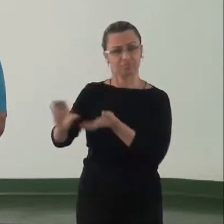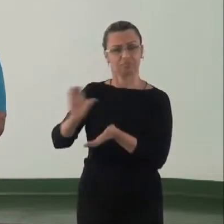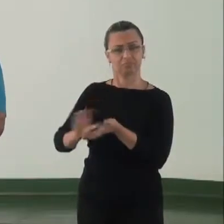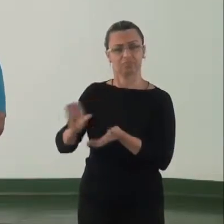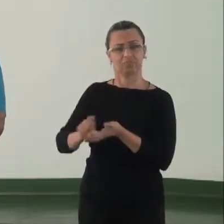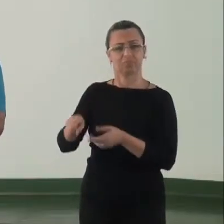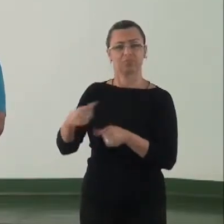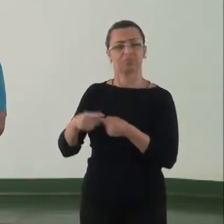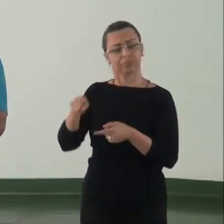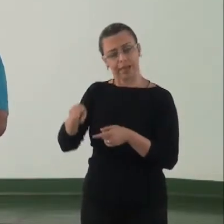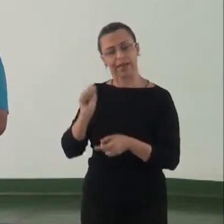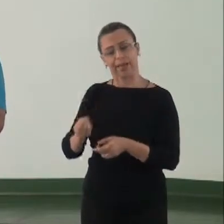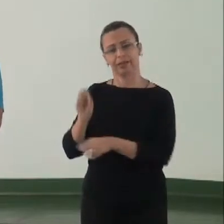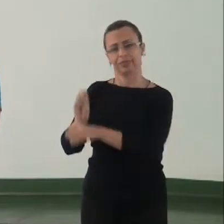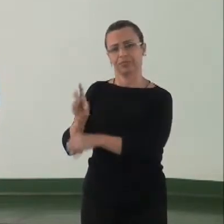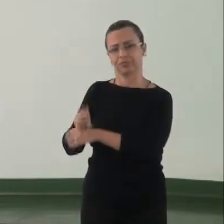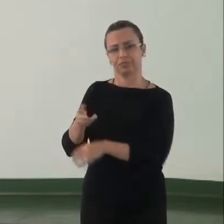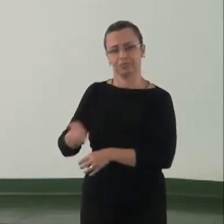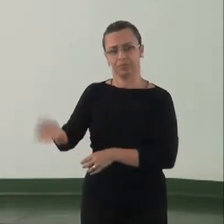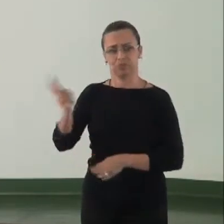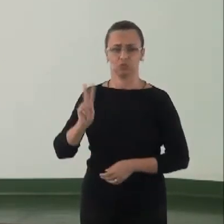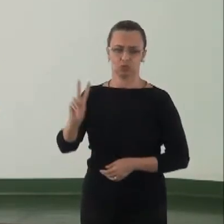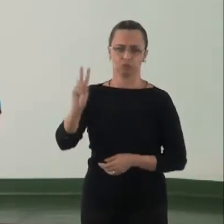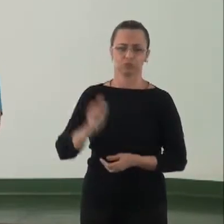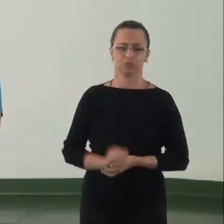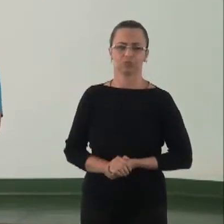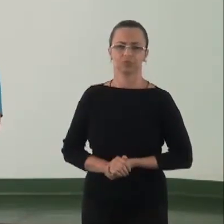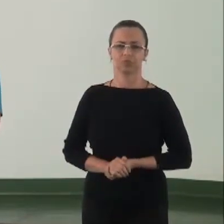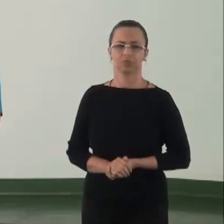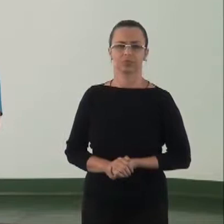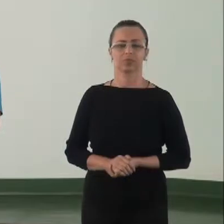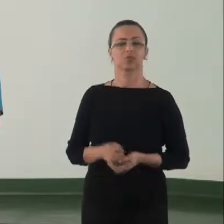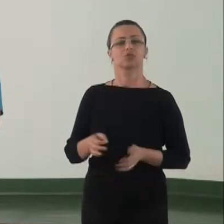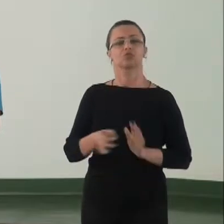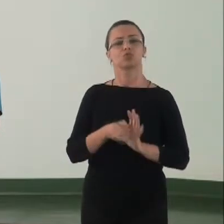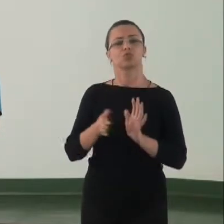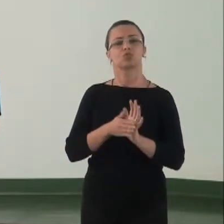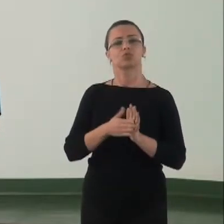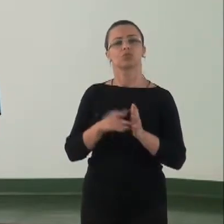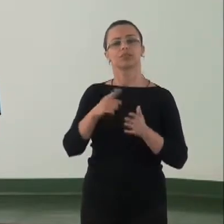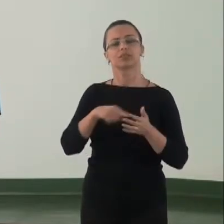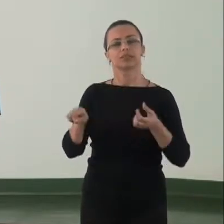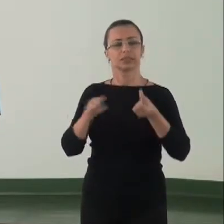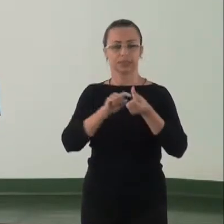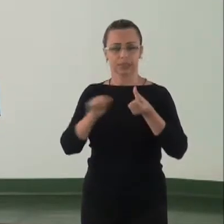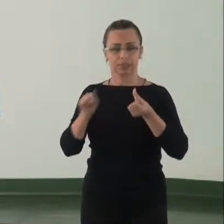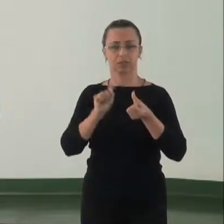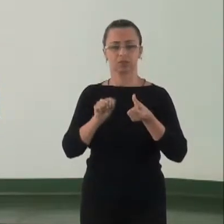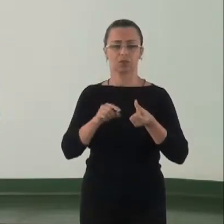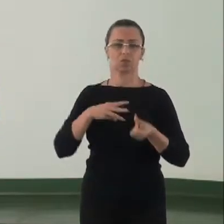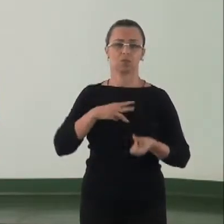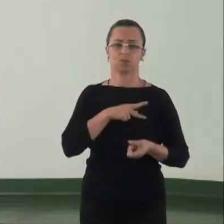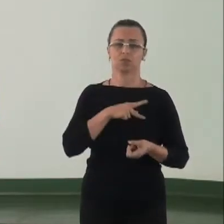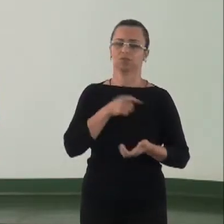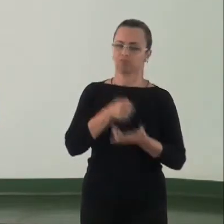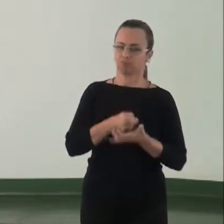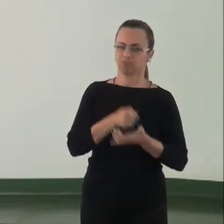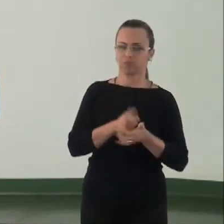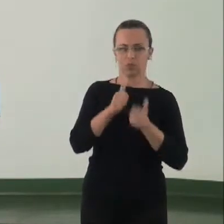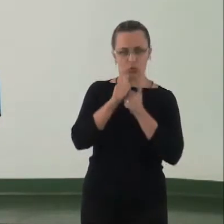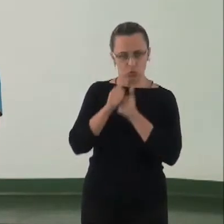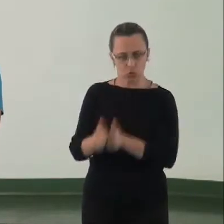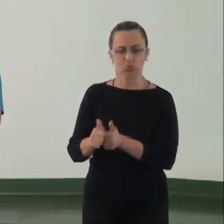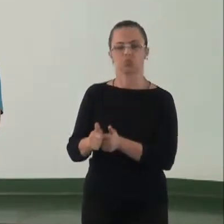esse baseado em agrotóxicos. Outra sugestão é 1.6, que o Ministério Público exija e acompanha a execução do